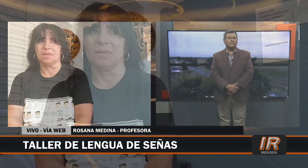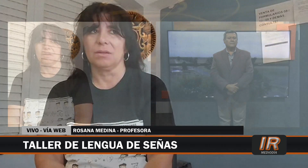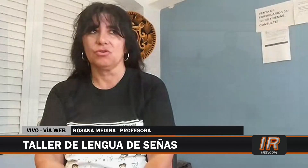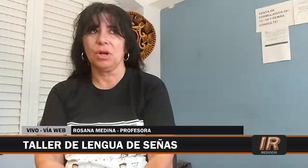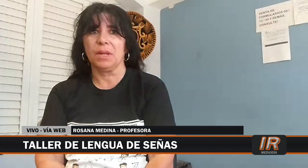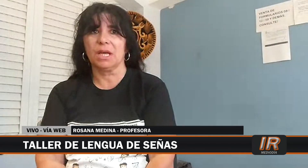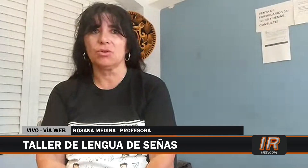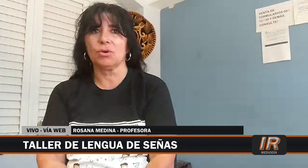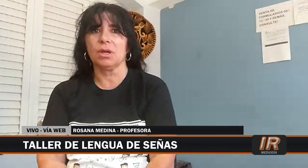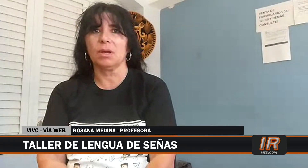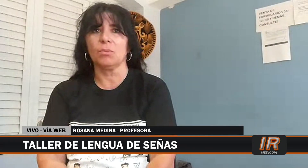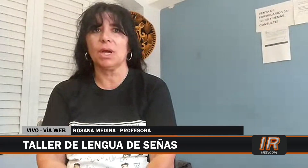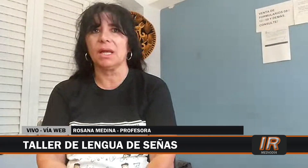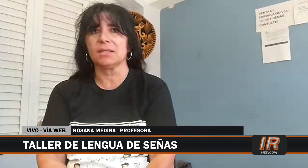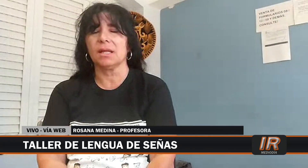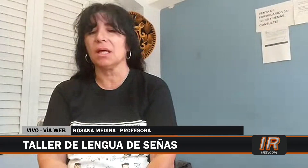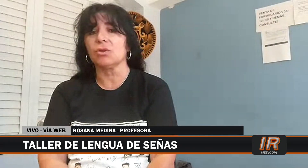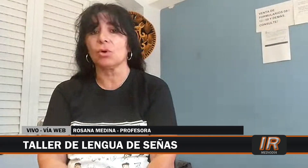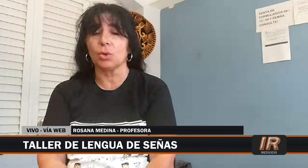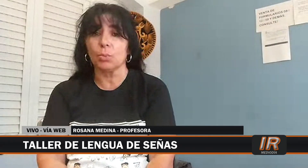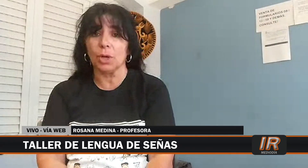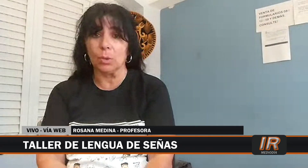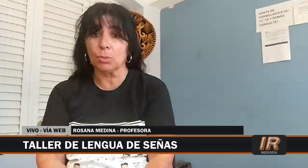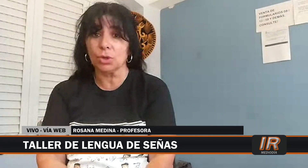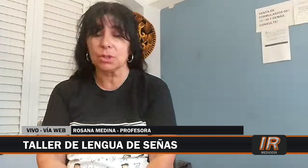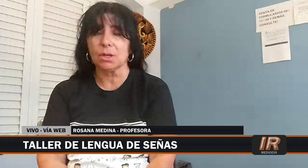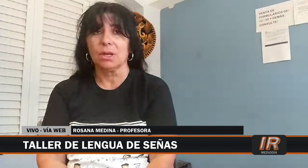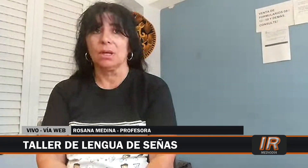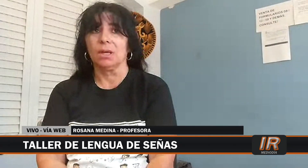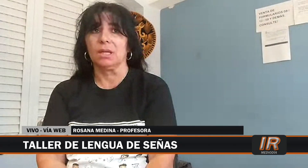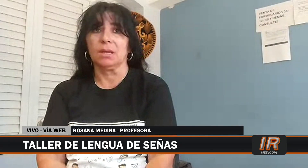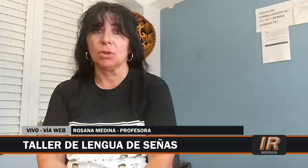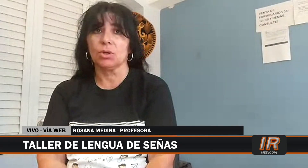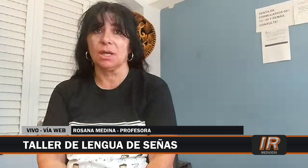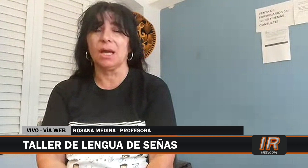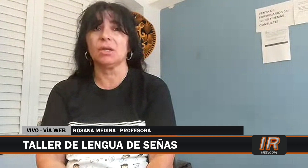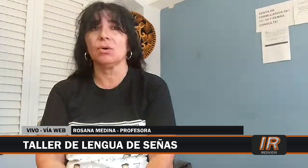Yo la verdad que estoy muy agradecida de todo el grupo de alumnos que terminó este año.